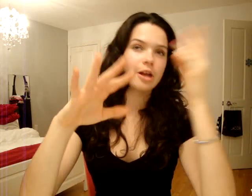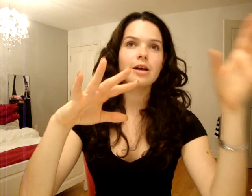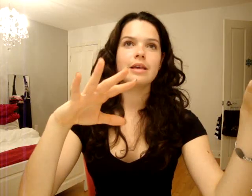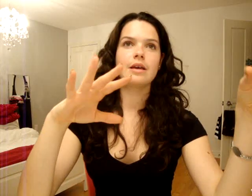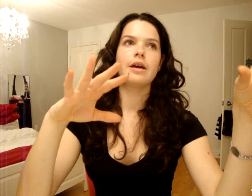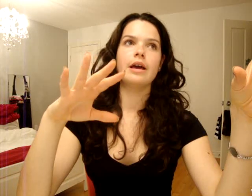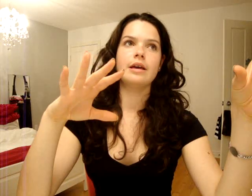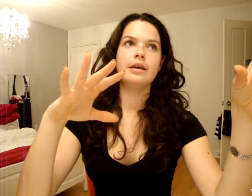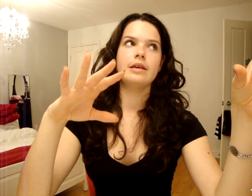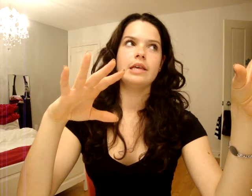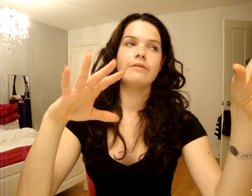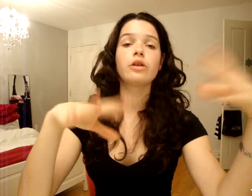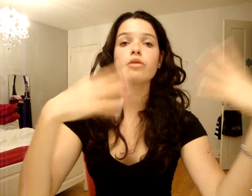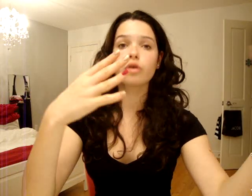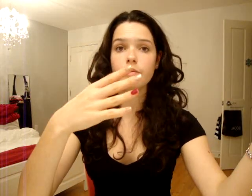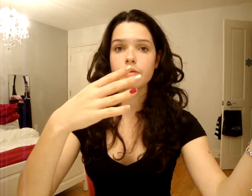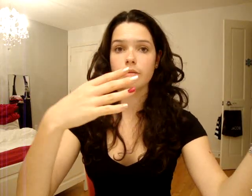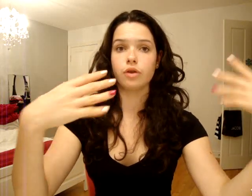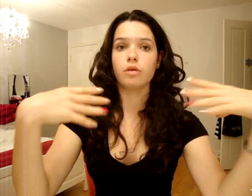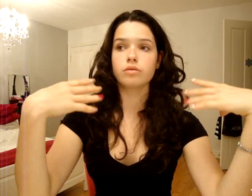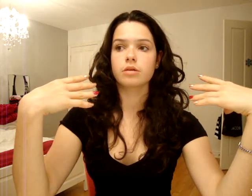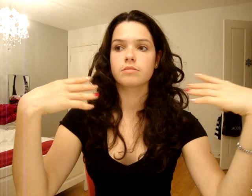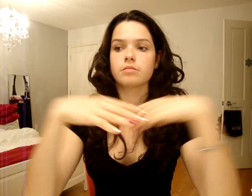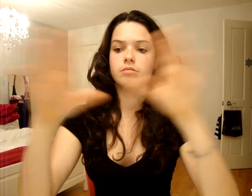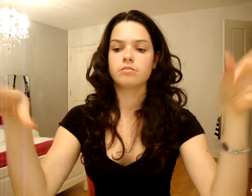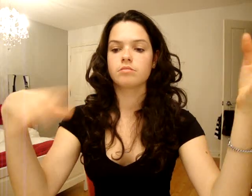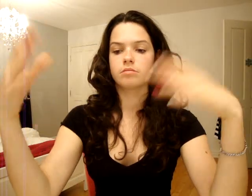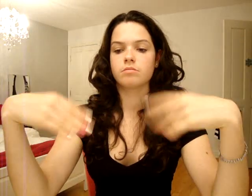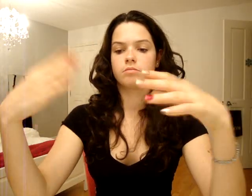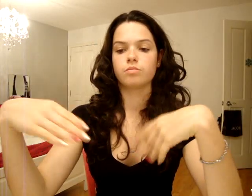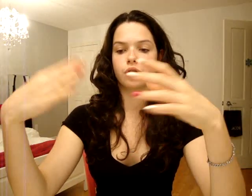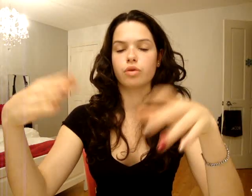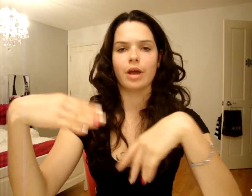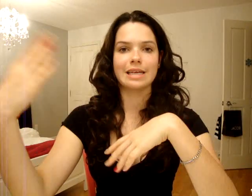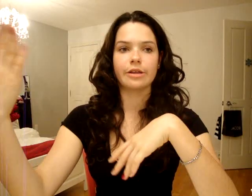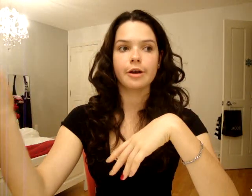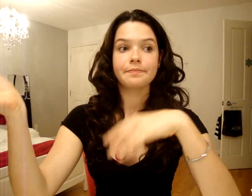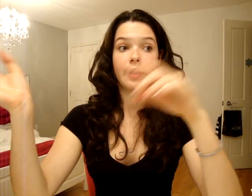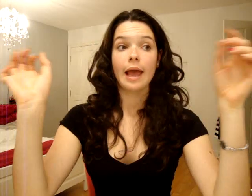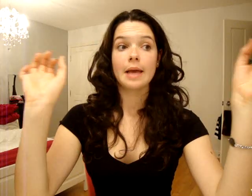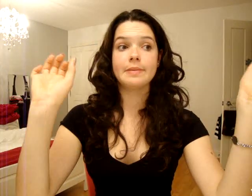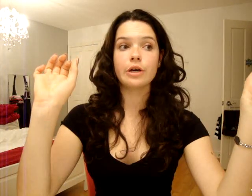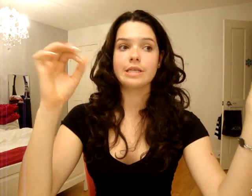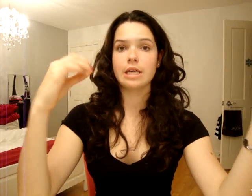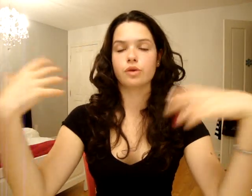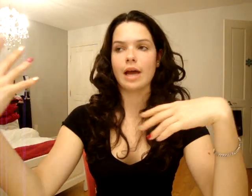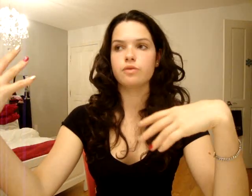gars-là, il venait d'un autre groupe. Comme d'un autre organisateur. Puis là, il s'est comme joué à nous,